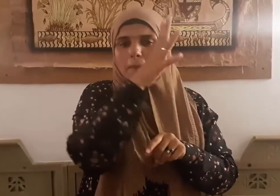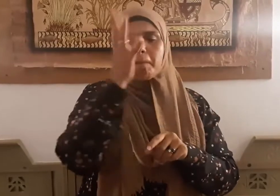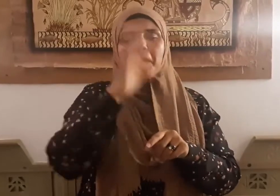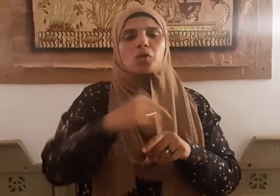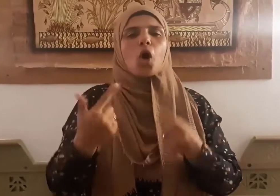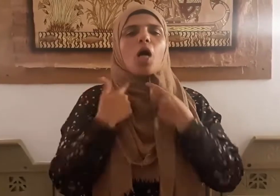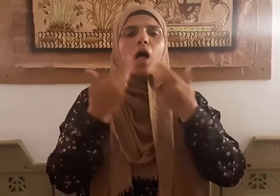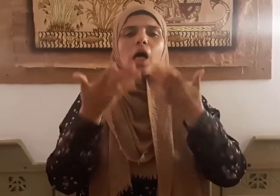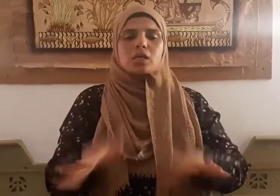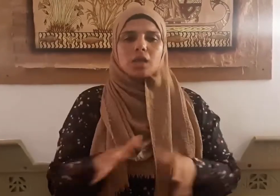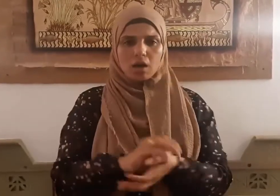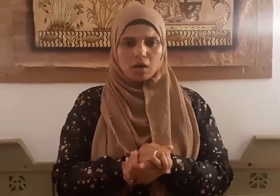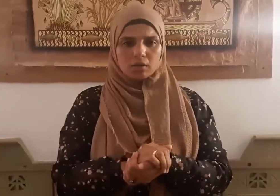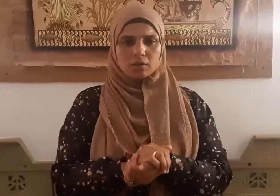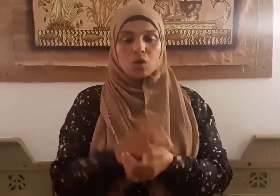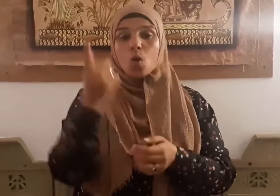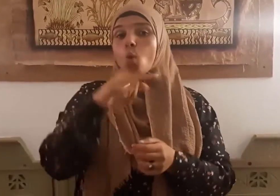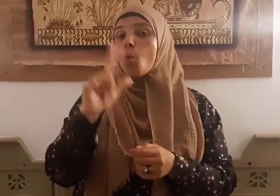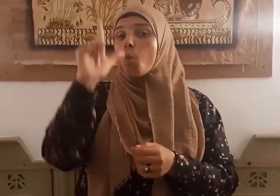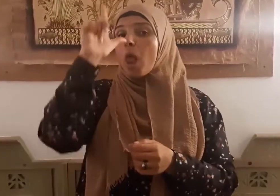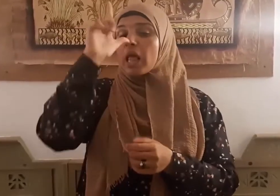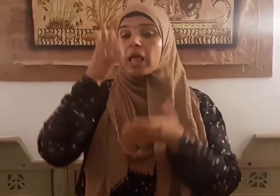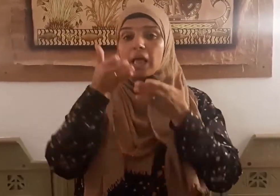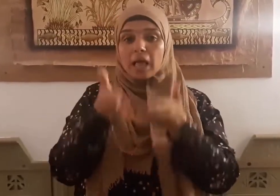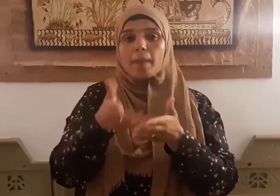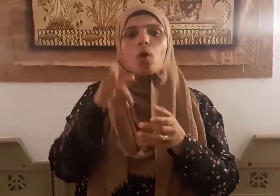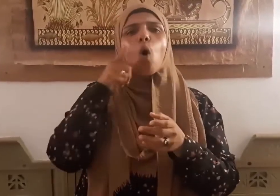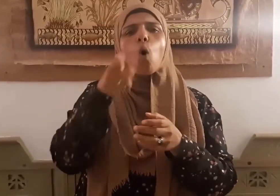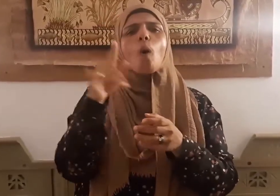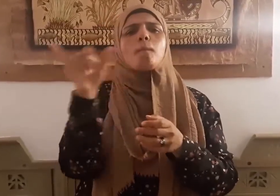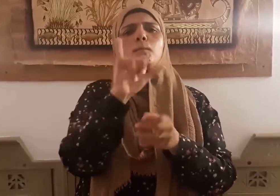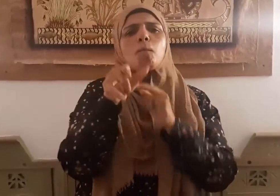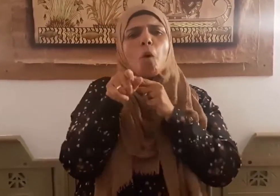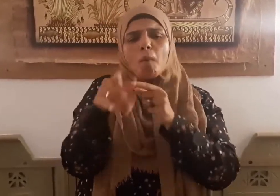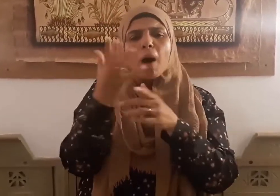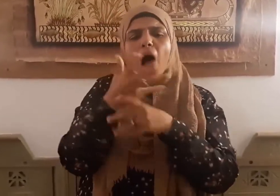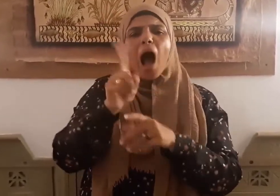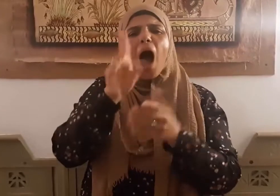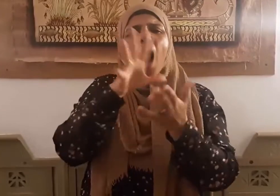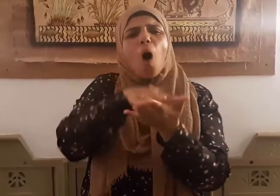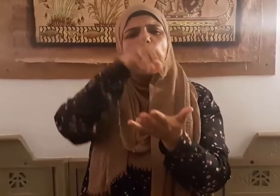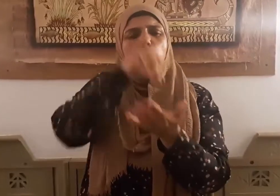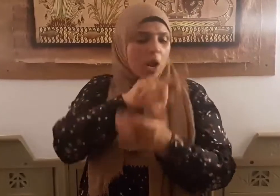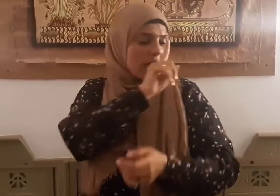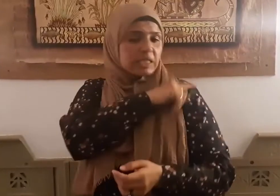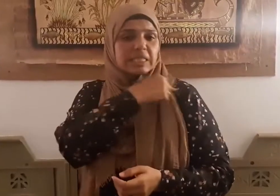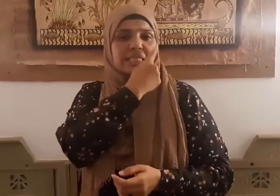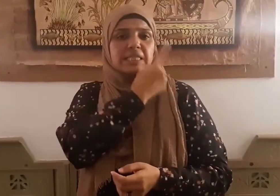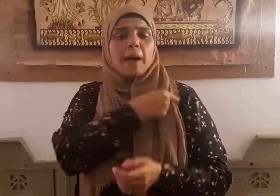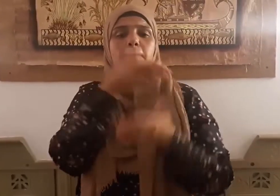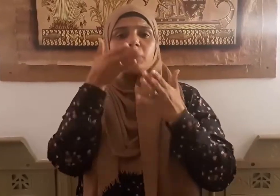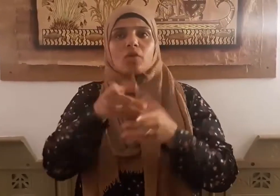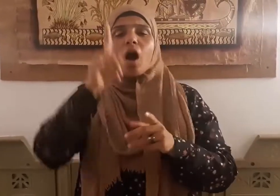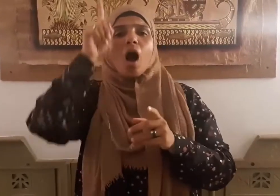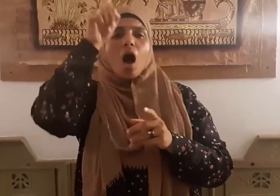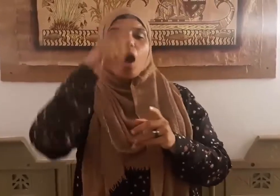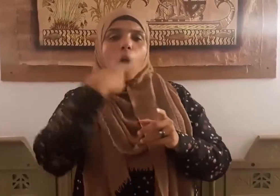والكبر هو أول ذنب عصي به الله عز وجل